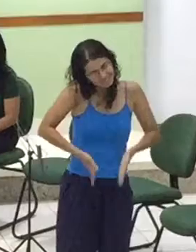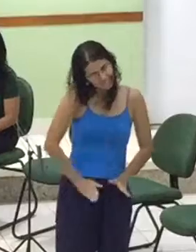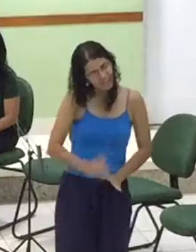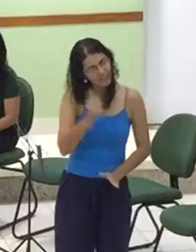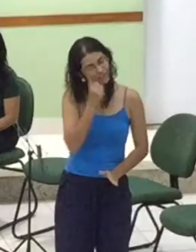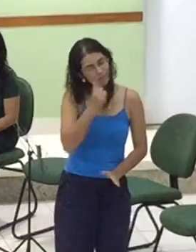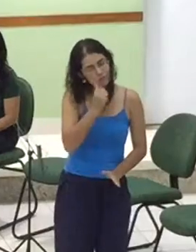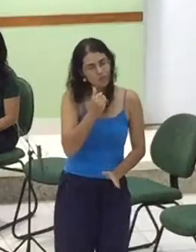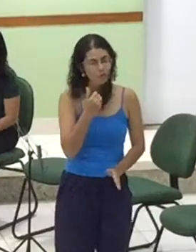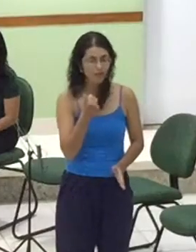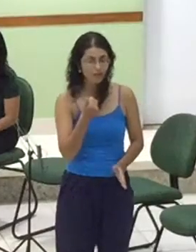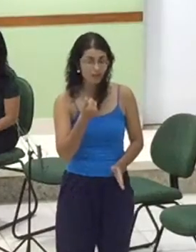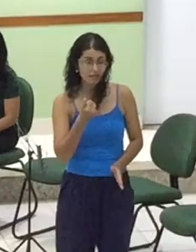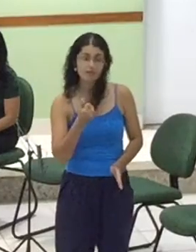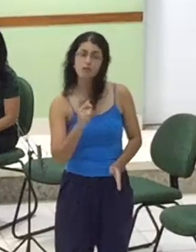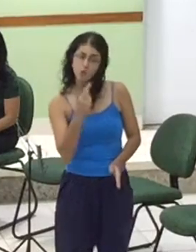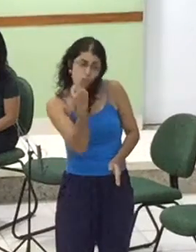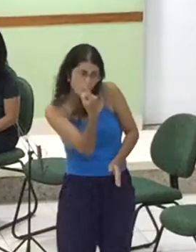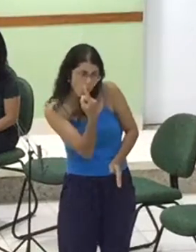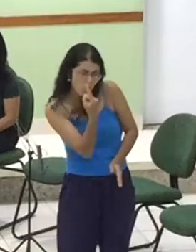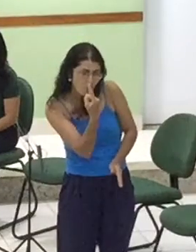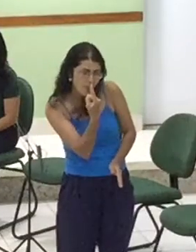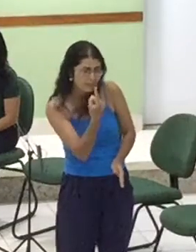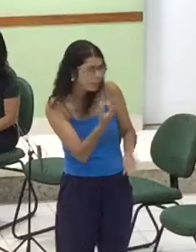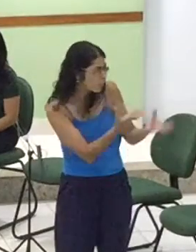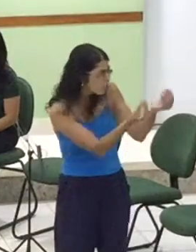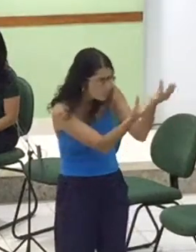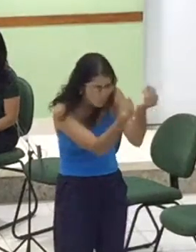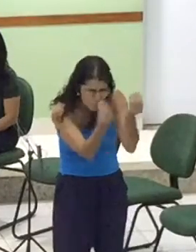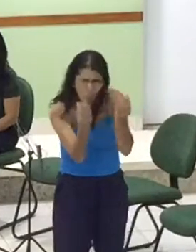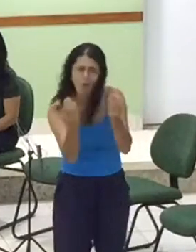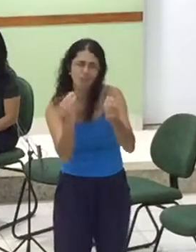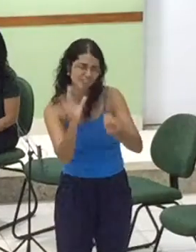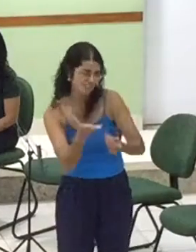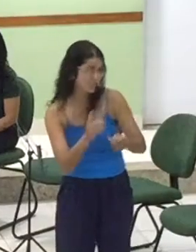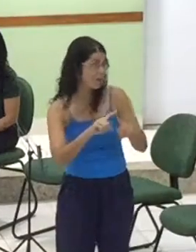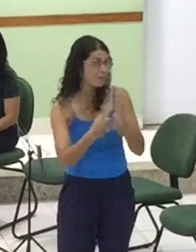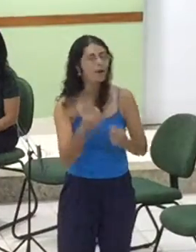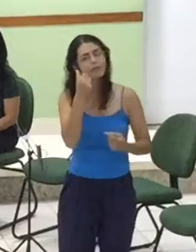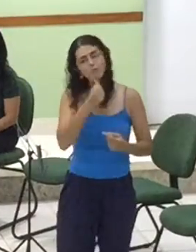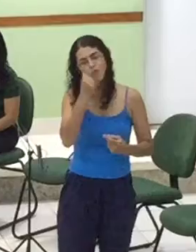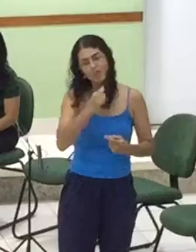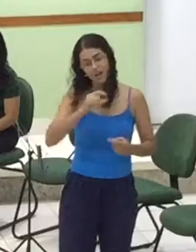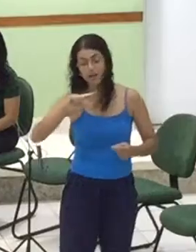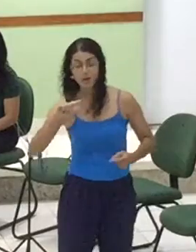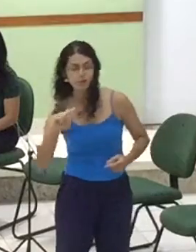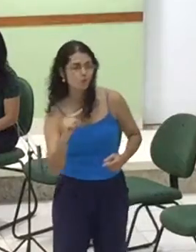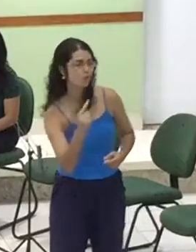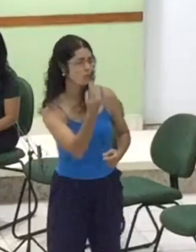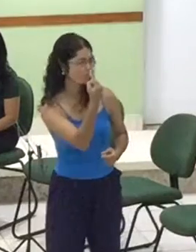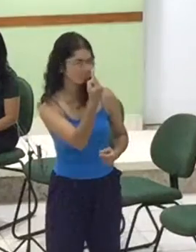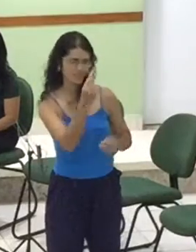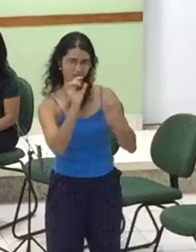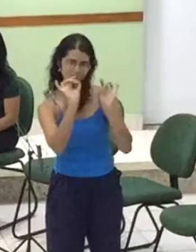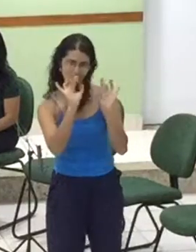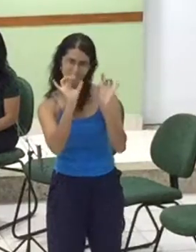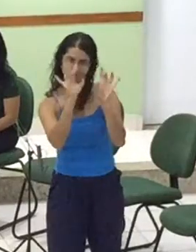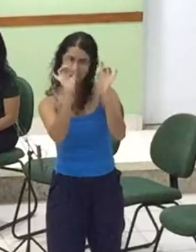Entre tantas Mas é única É ímpar É a primeira Aquela que o Senhor Deu por companheira